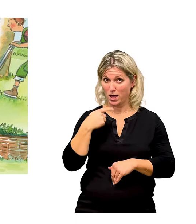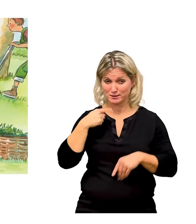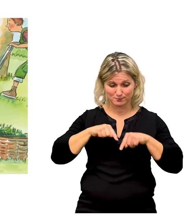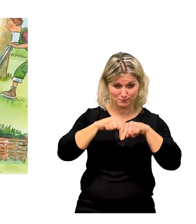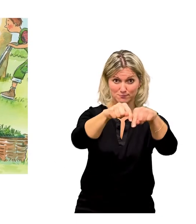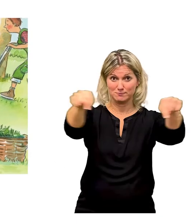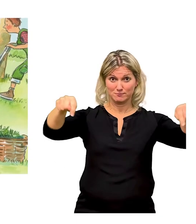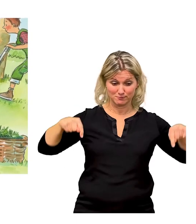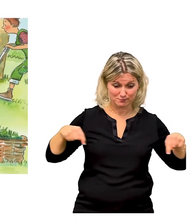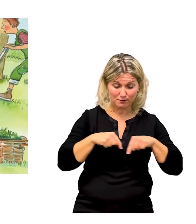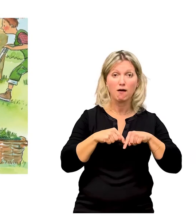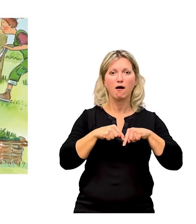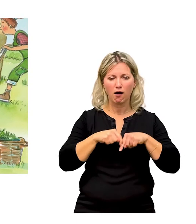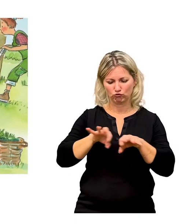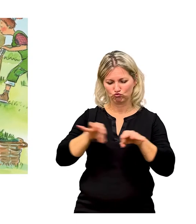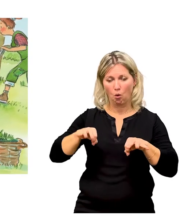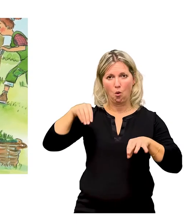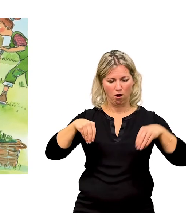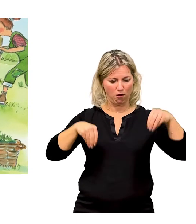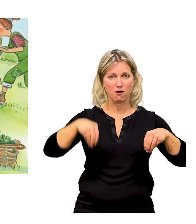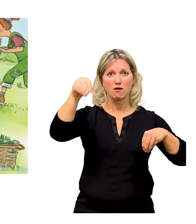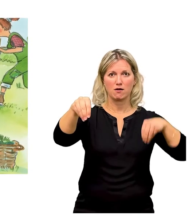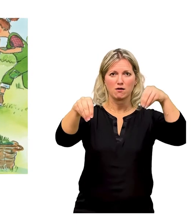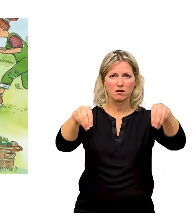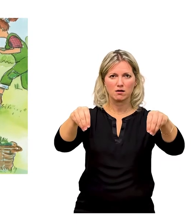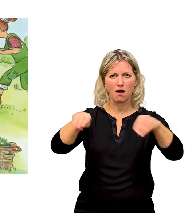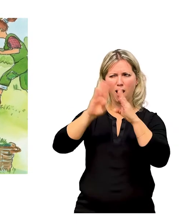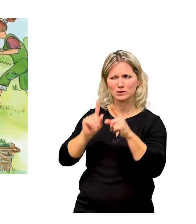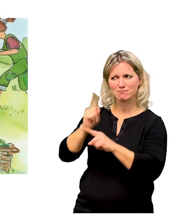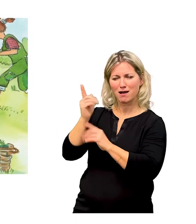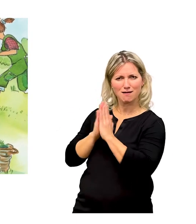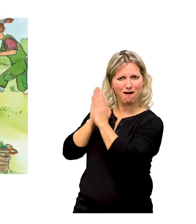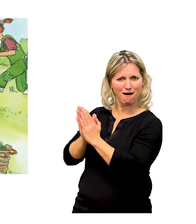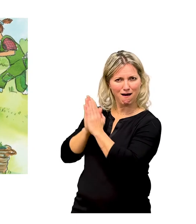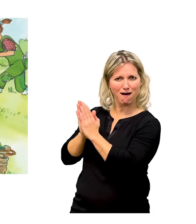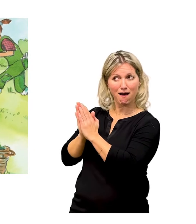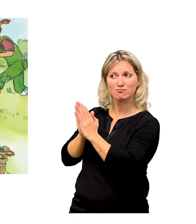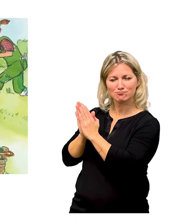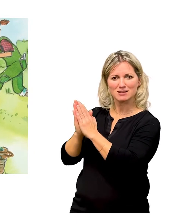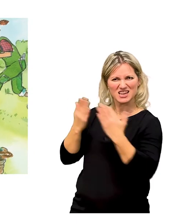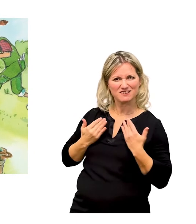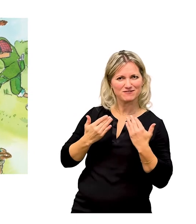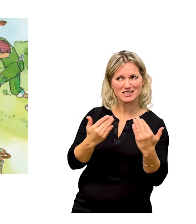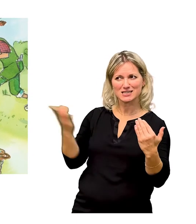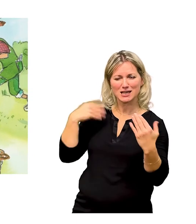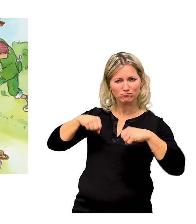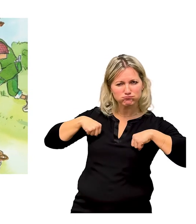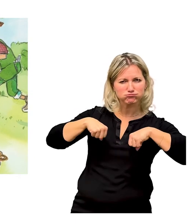Zuerst stecken sie ein großes Feld mit Stöcken ab. Anschließend bitten sie die Hausmeisterin um Hilfe und mähen zusammen mit ihr ein Stück